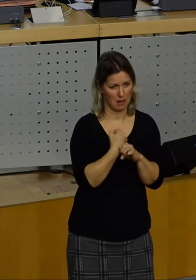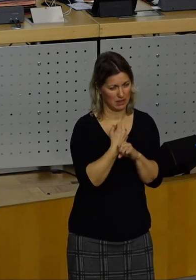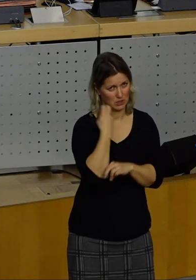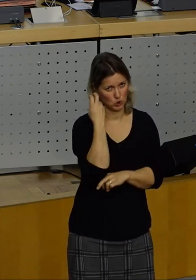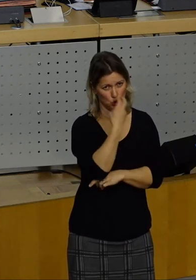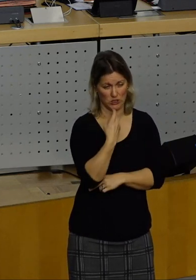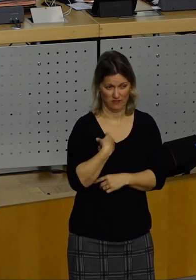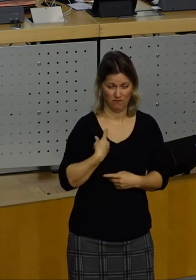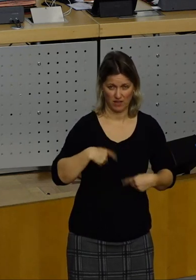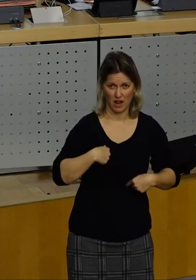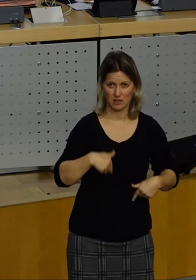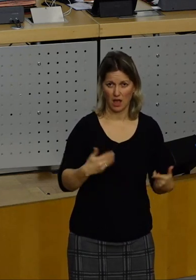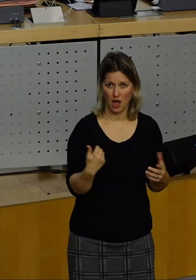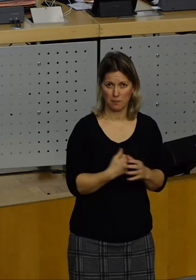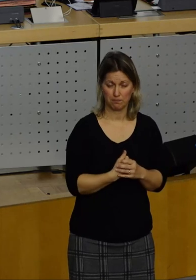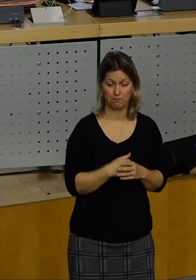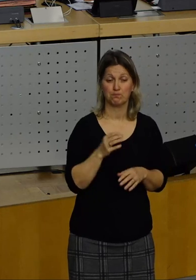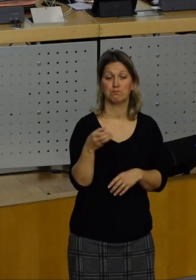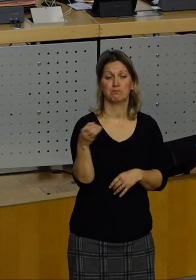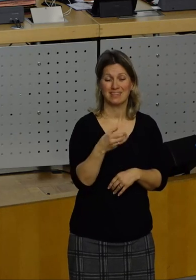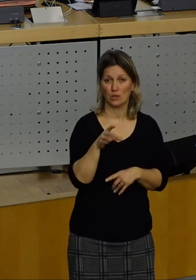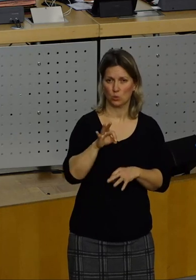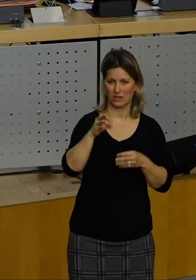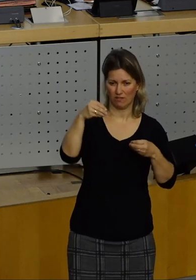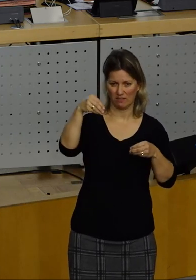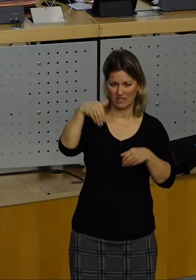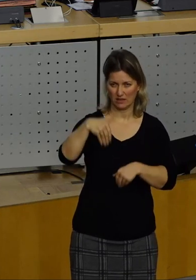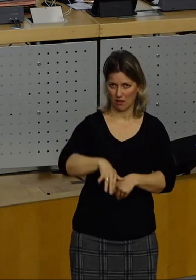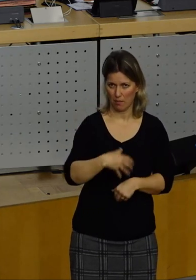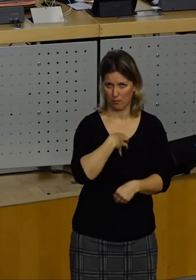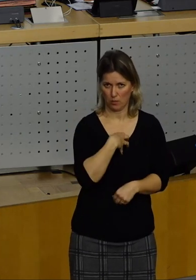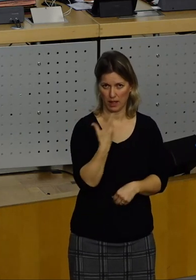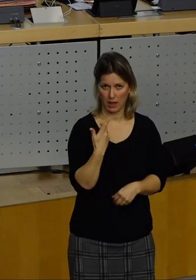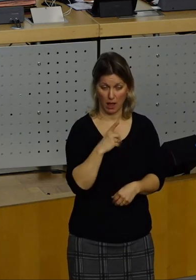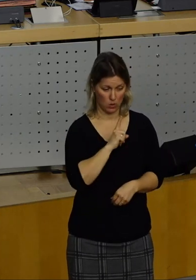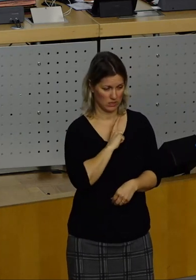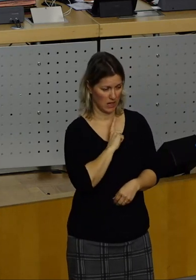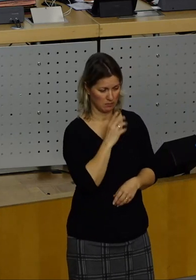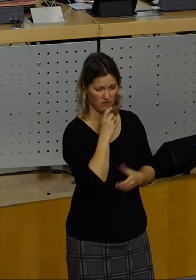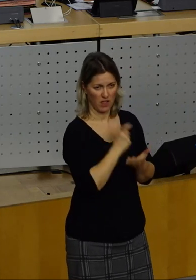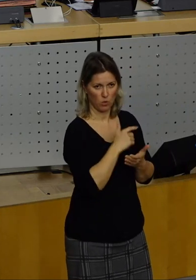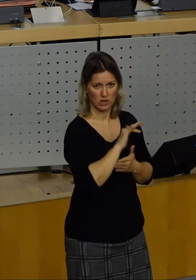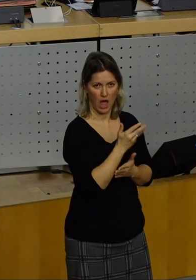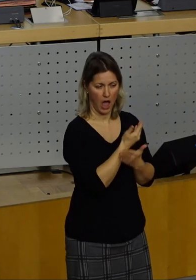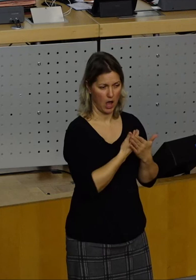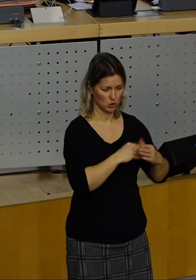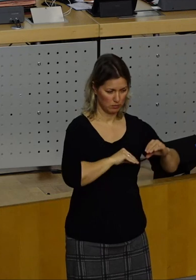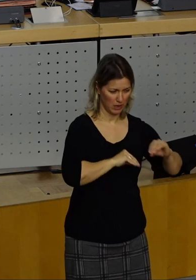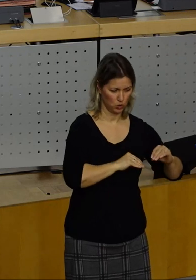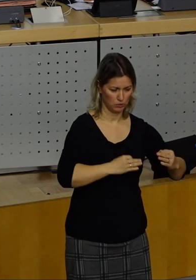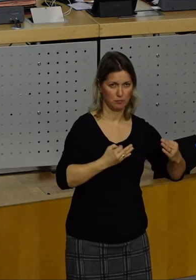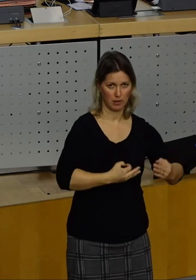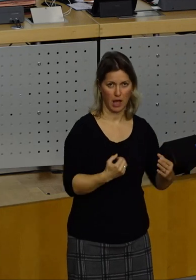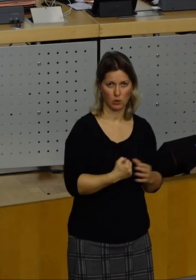haben Probleme, qualifizierte zu finden. Wir haben auch selber eine Verantwortung in der Ausbildung. Und wir müssen natürlich